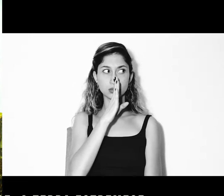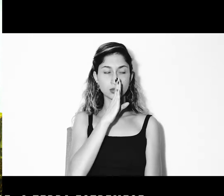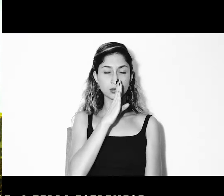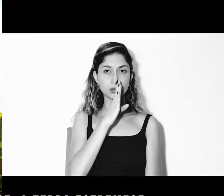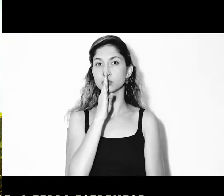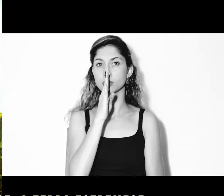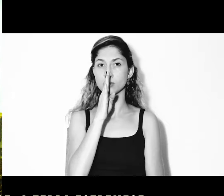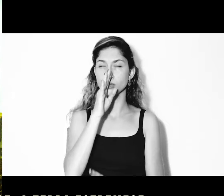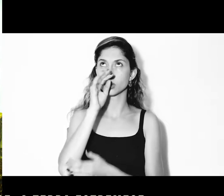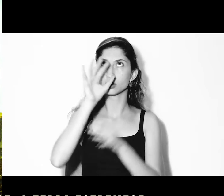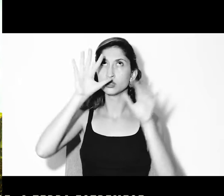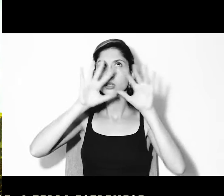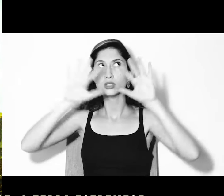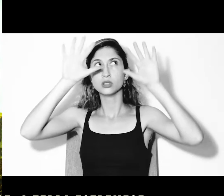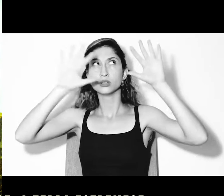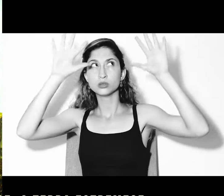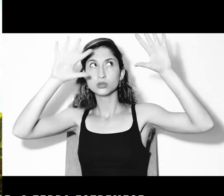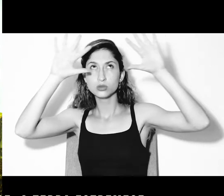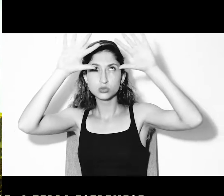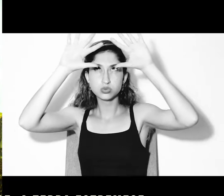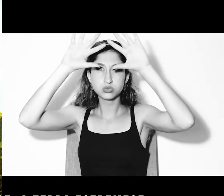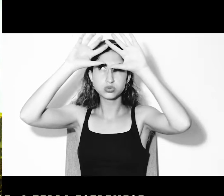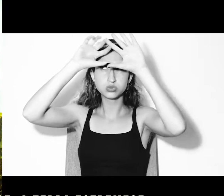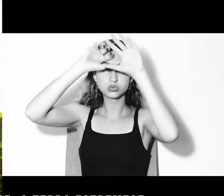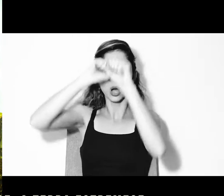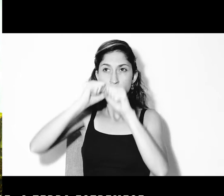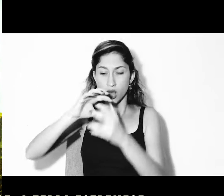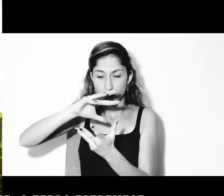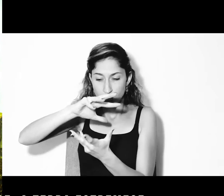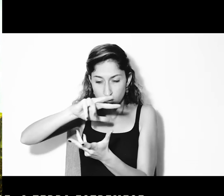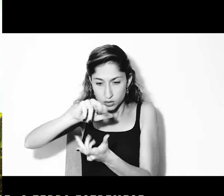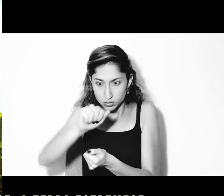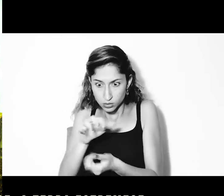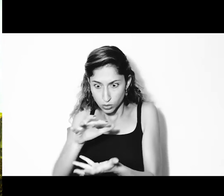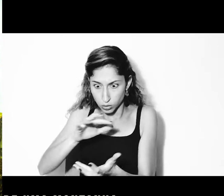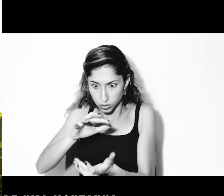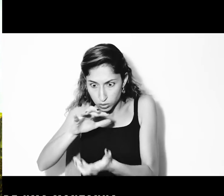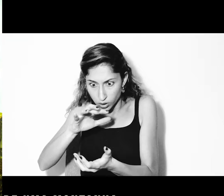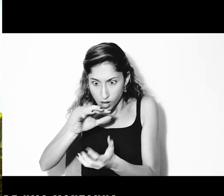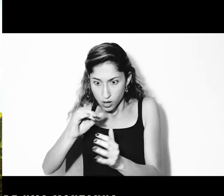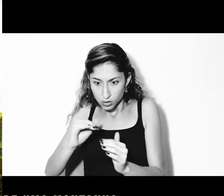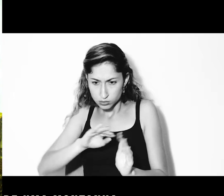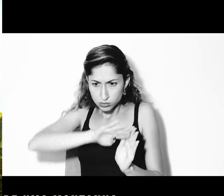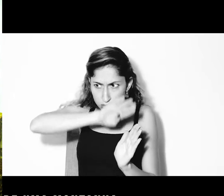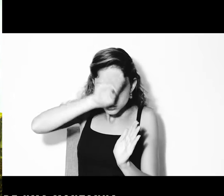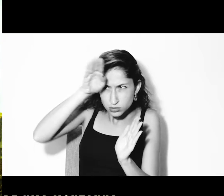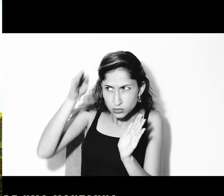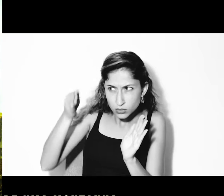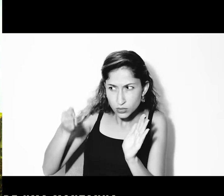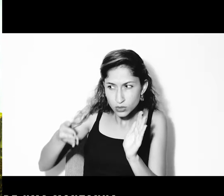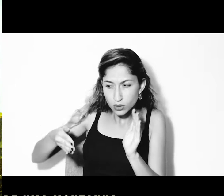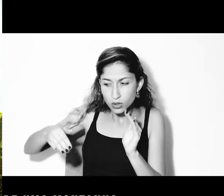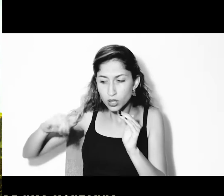o céu escurece, a terra estremece e no alto de